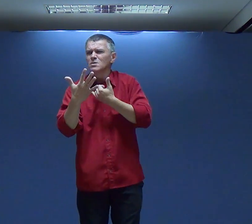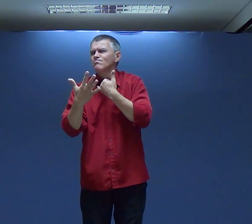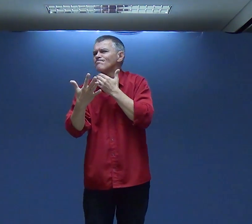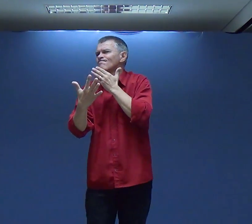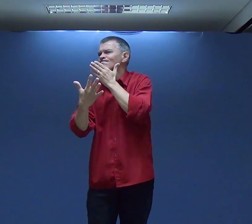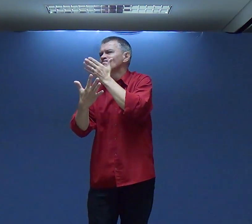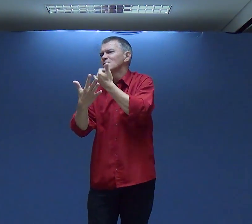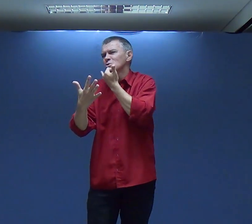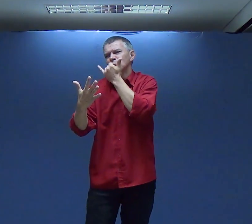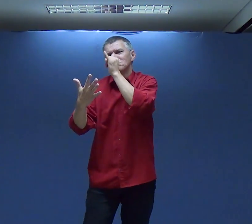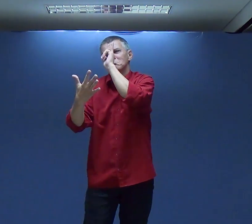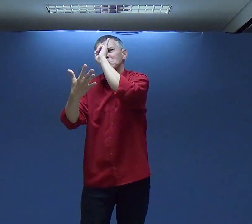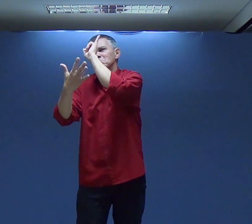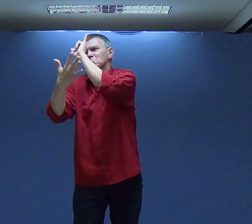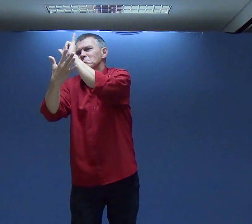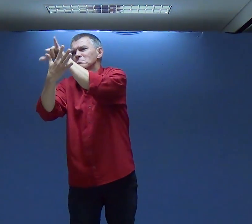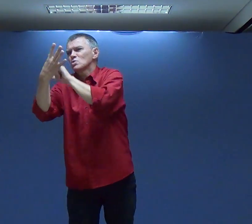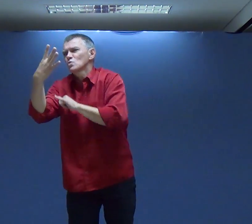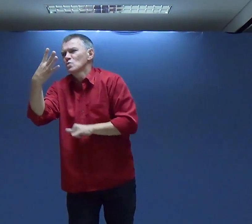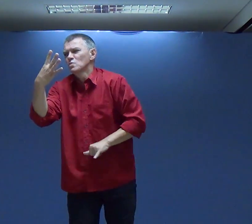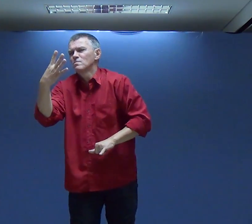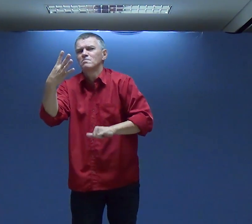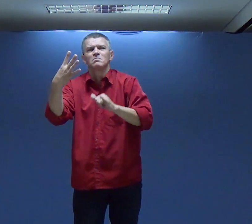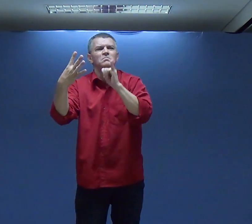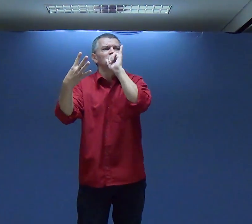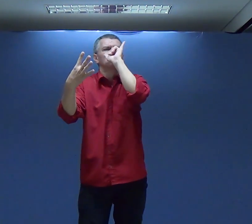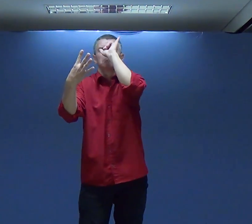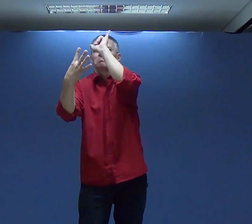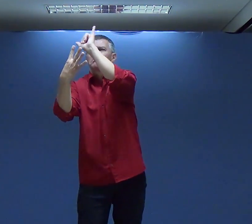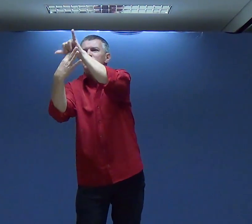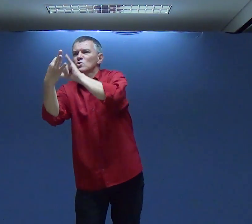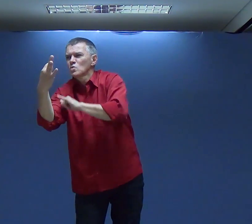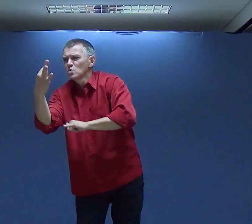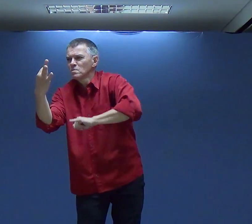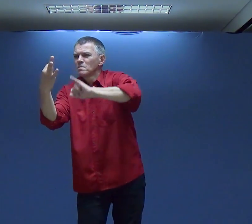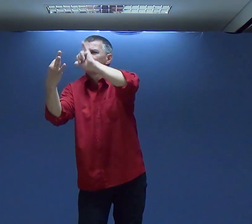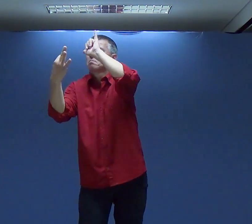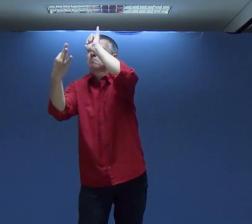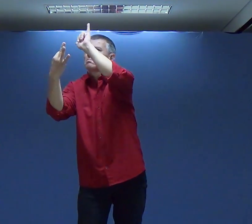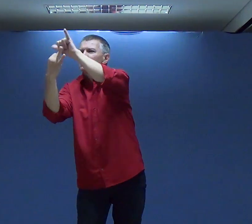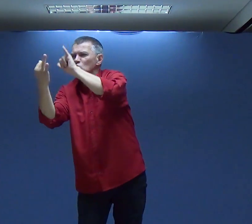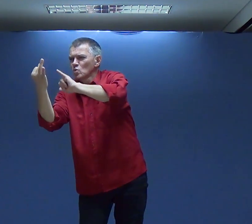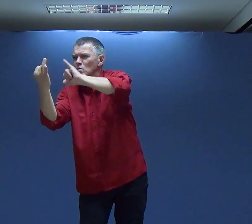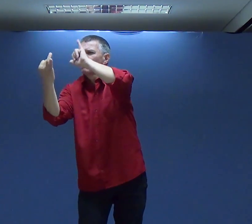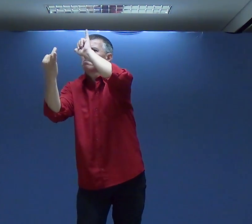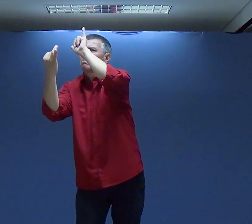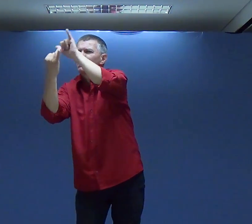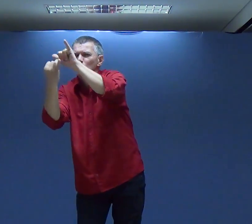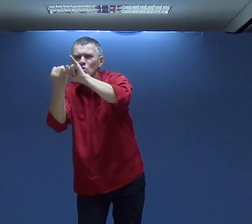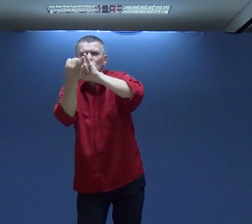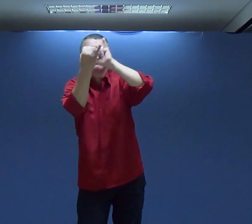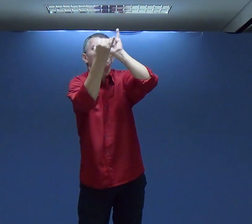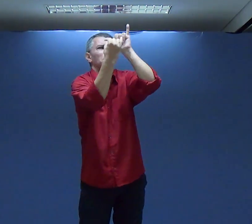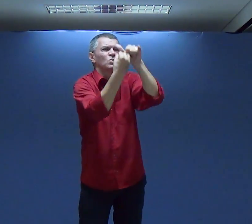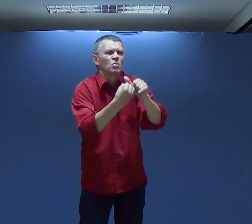Vá Até Essas Pessoas Peçam Perdão Faça Questão De Ser Restaurado